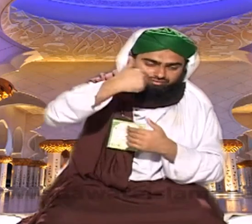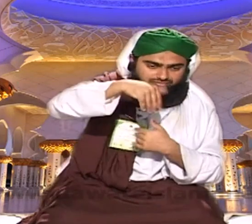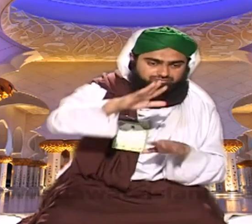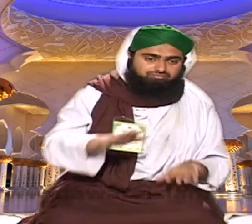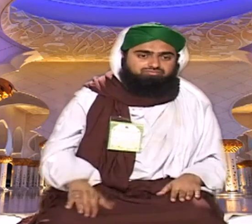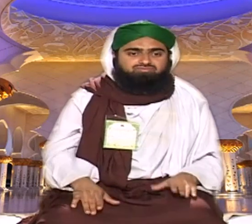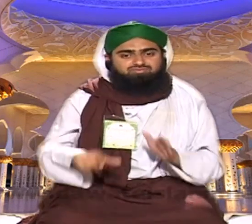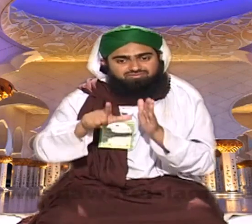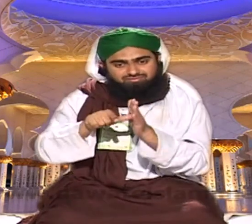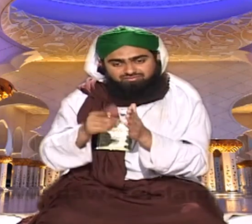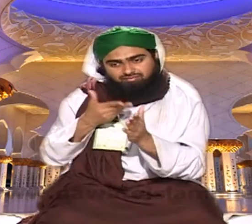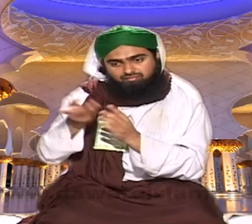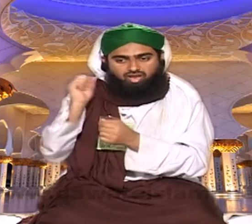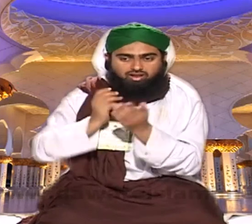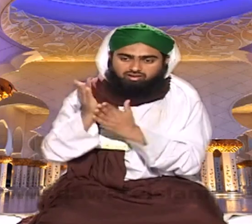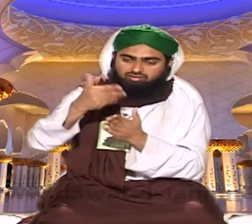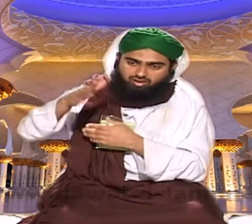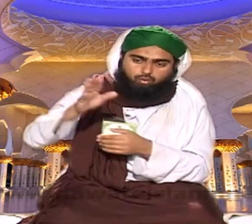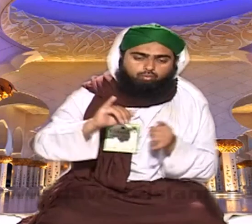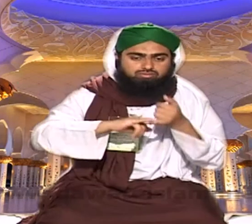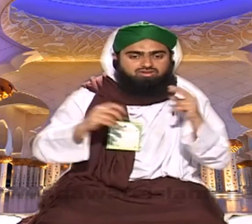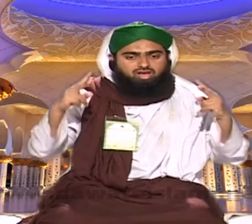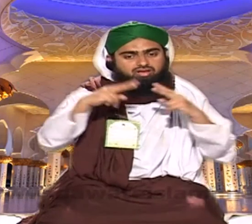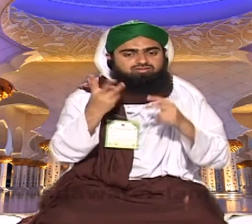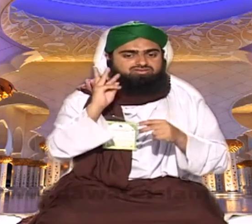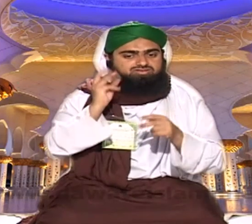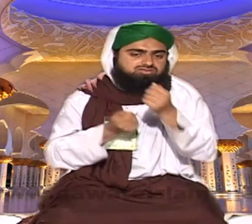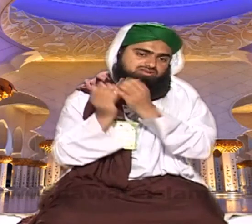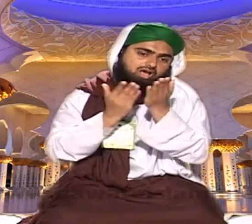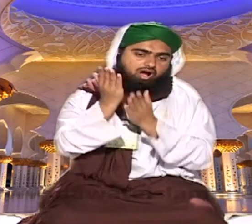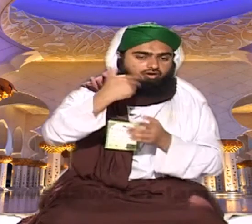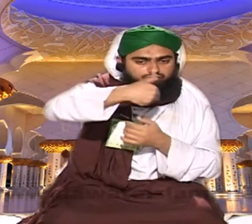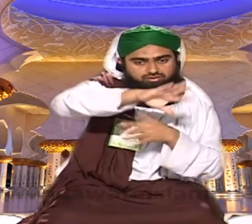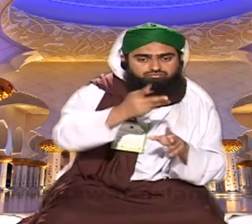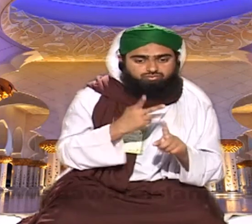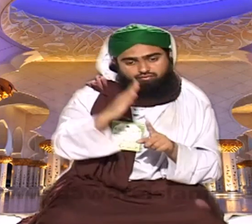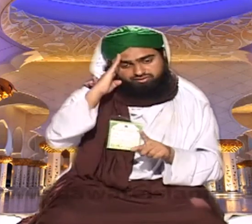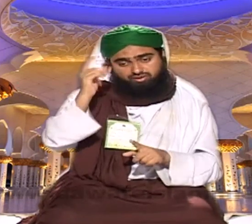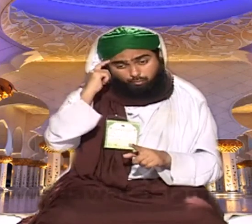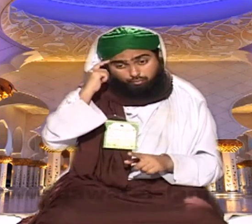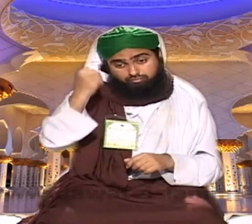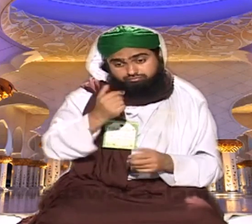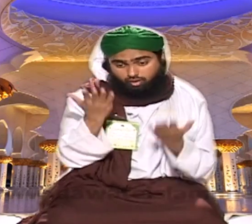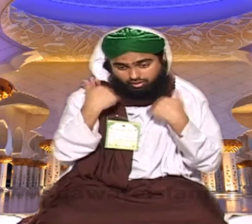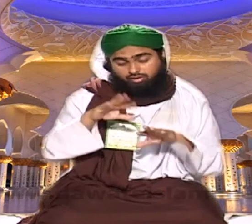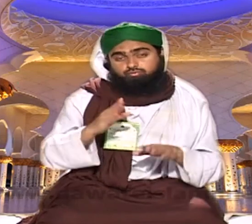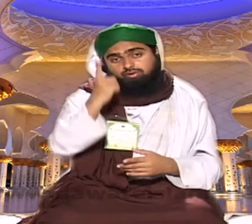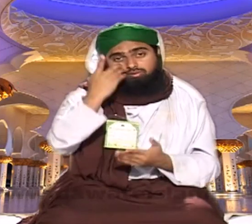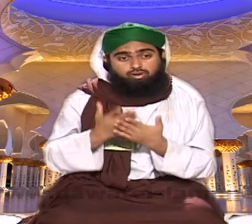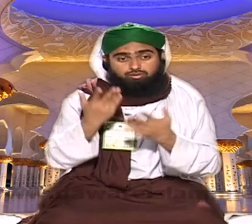لئے چلو صاحب اگر آباد میں پڑا اڑھاتے ہیں چلو صاحب میر پرخاص میں چلو صاحب سکھر چلے جاتے ہیں تین دن کی چھٹیاں آئیں دعوت اسلامی والوں کی سوچ